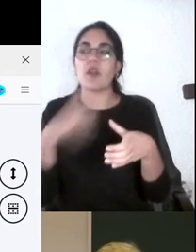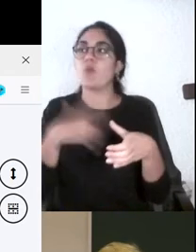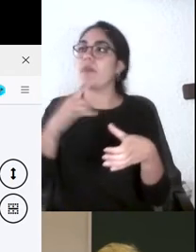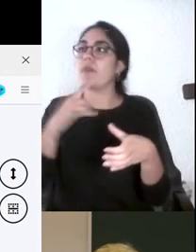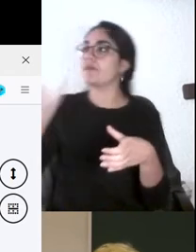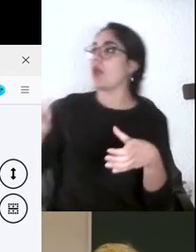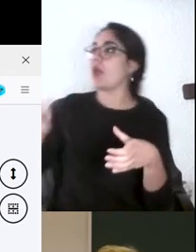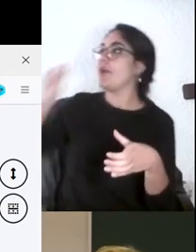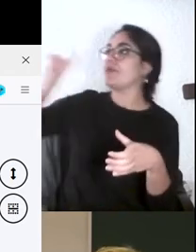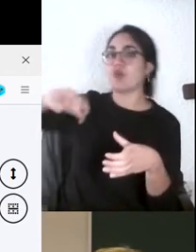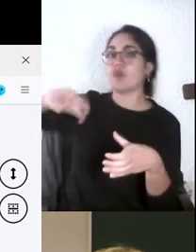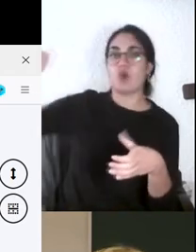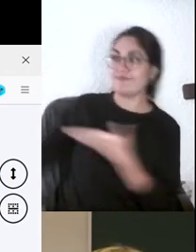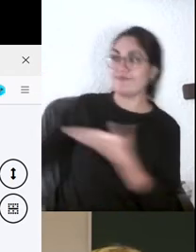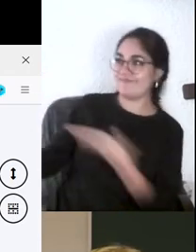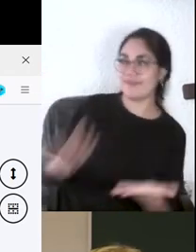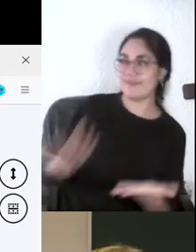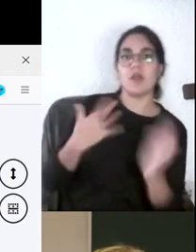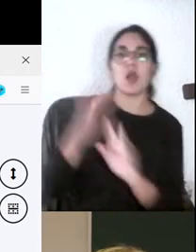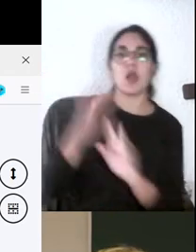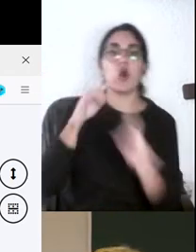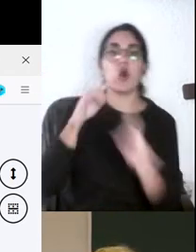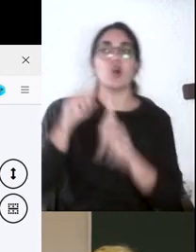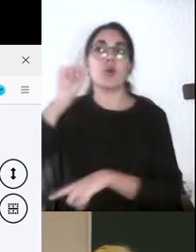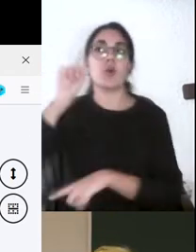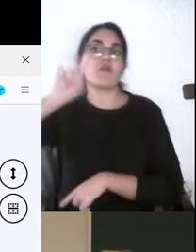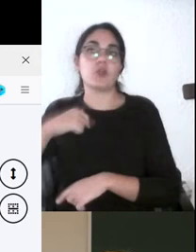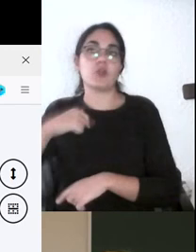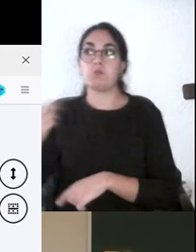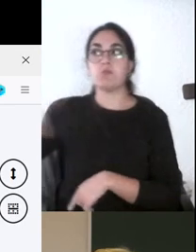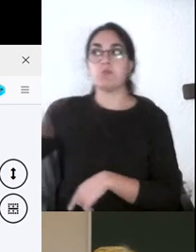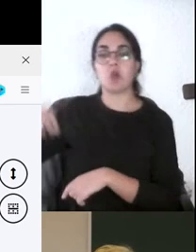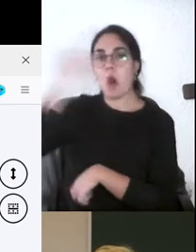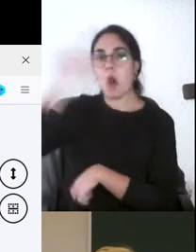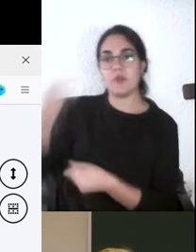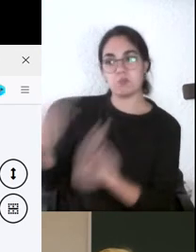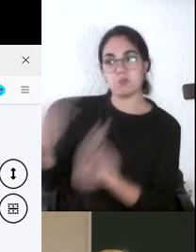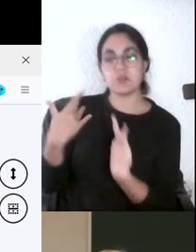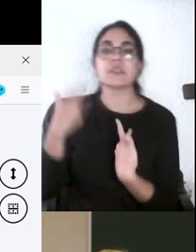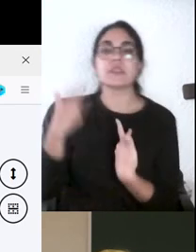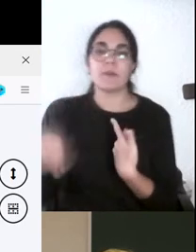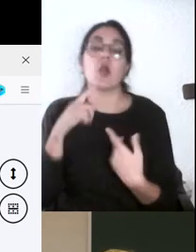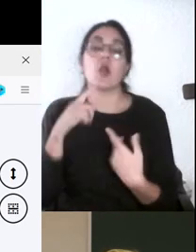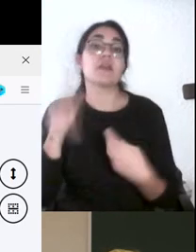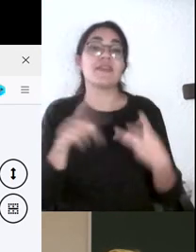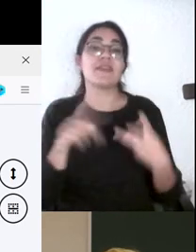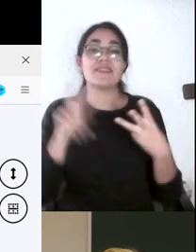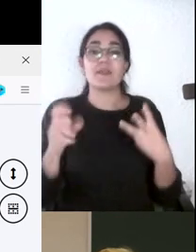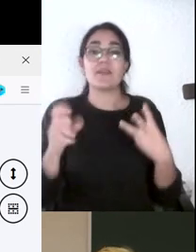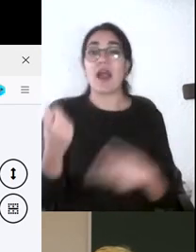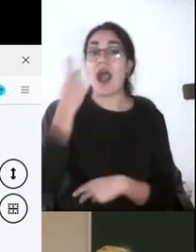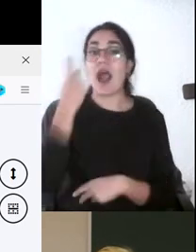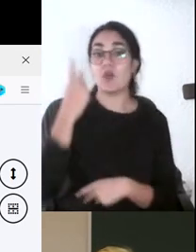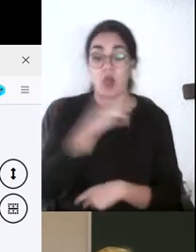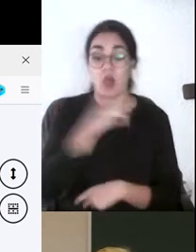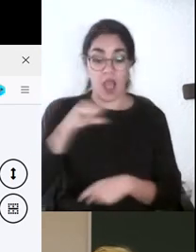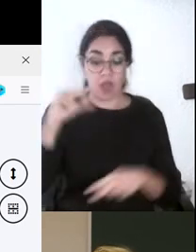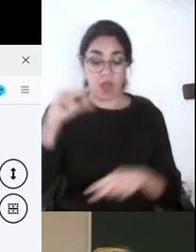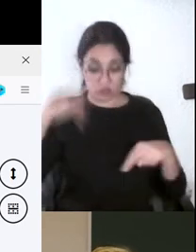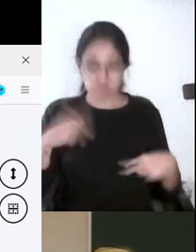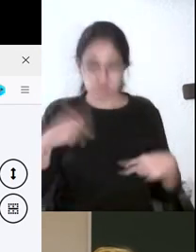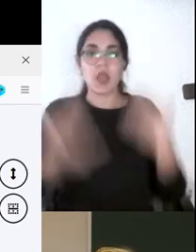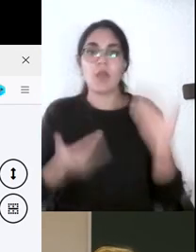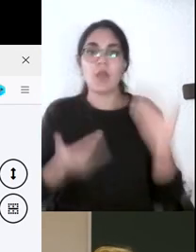más para que también aporten su parte que el alumno se auto-evalúe creo que es fundamental que vean